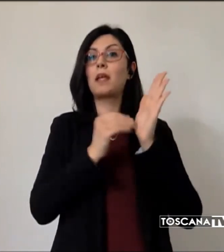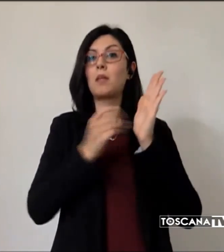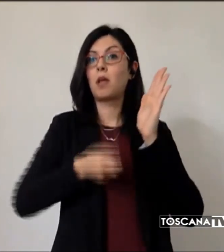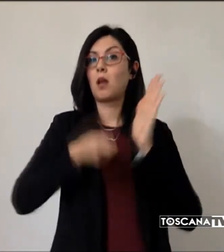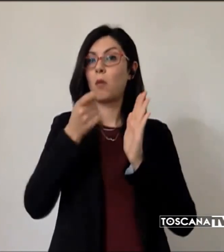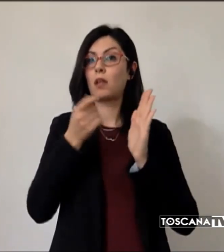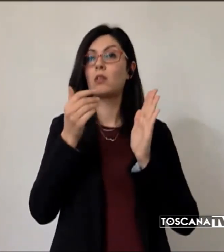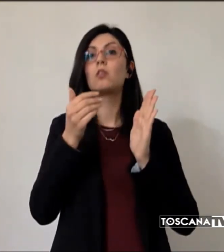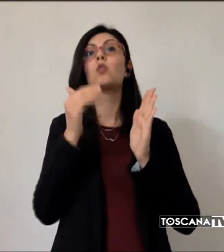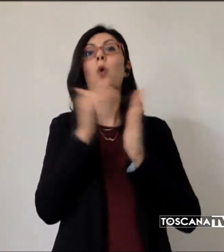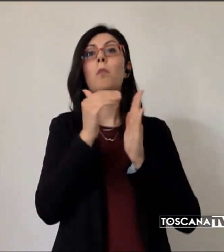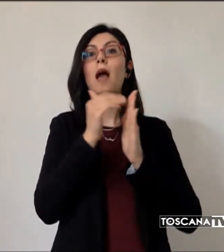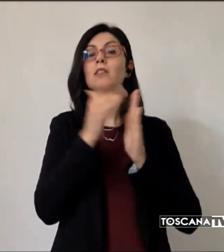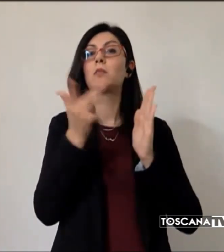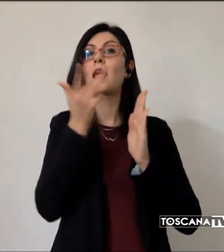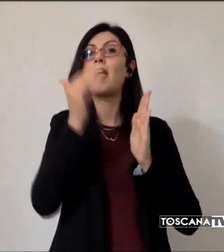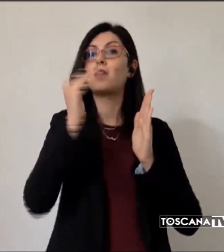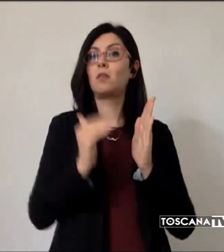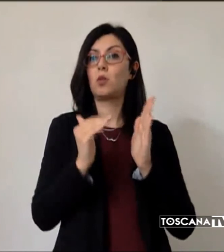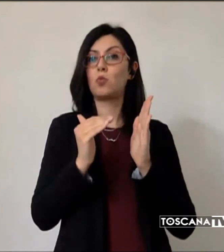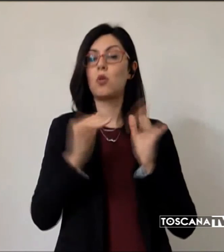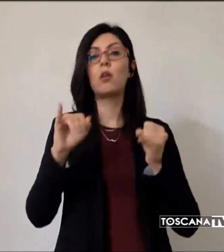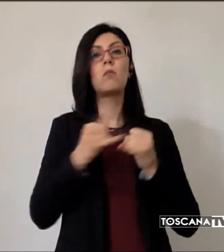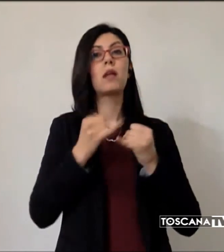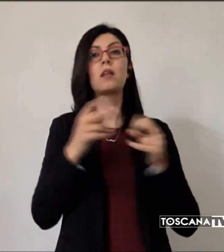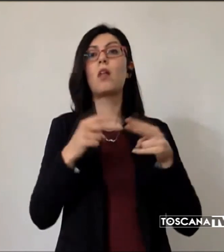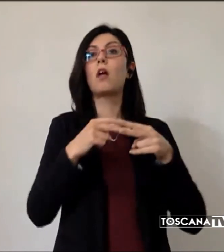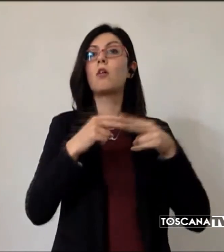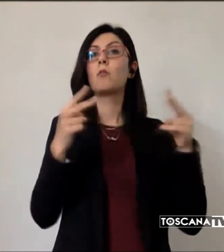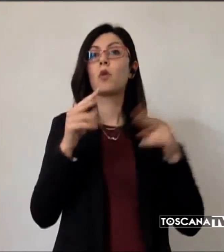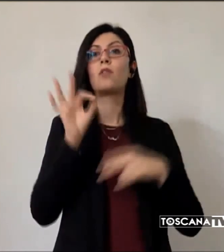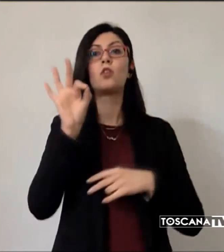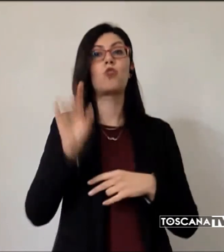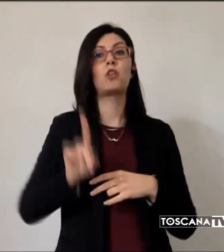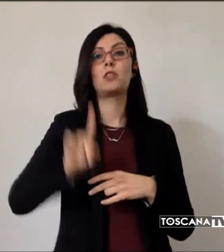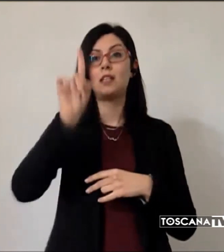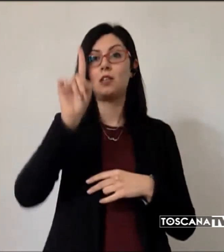diminuzione, in particolare sulle province centro-settentrionali.